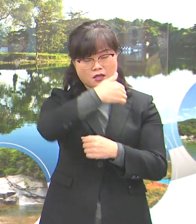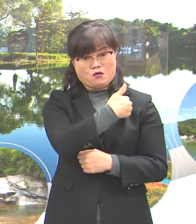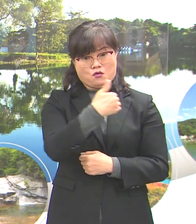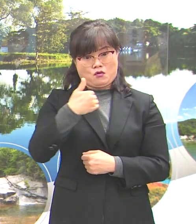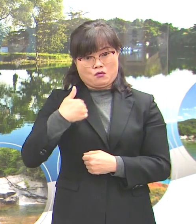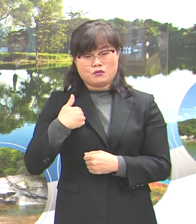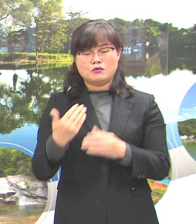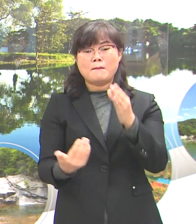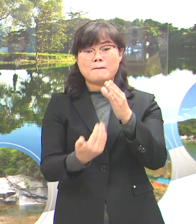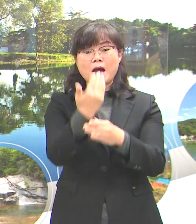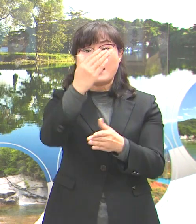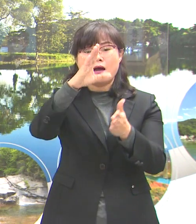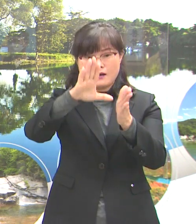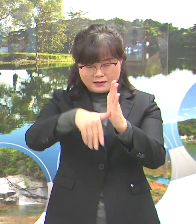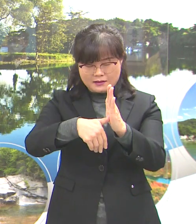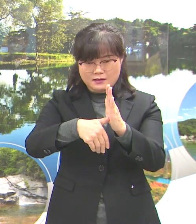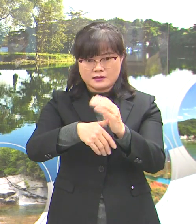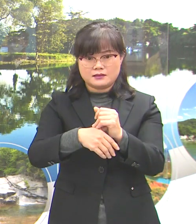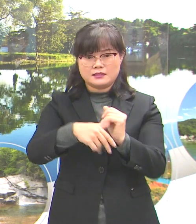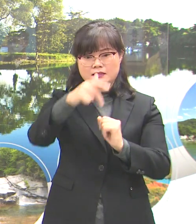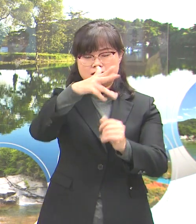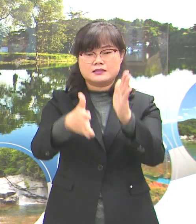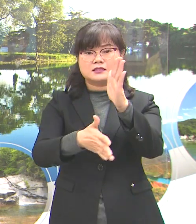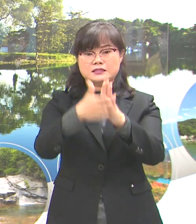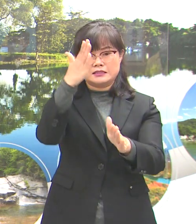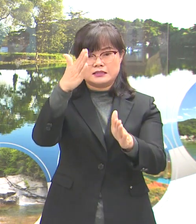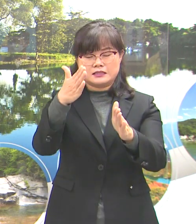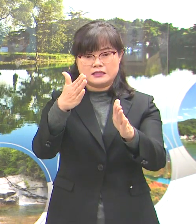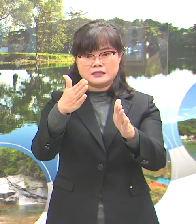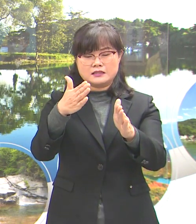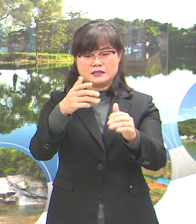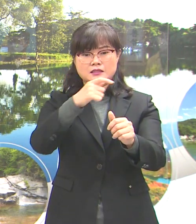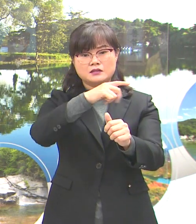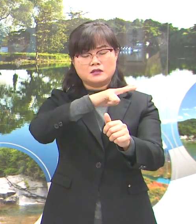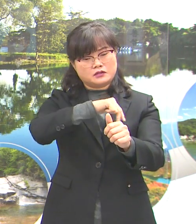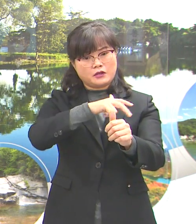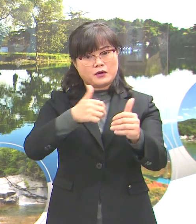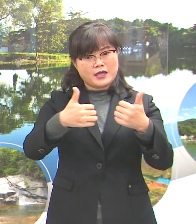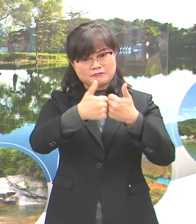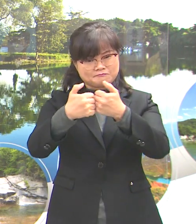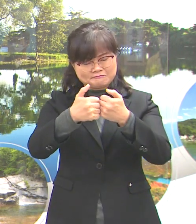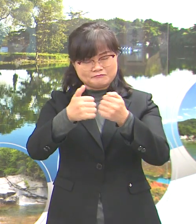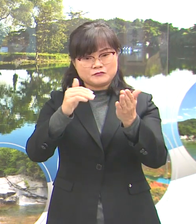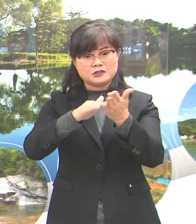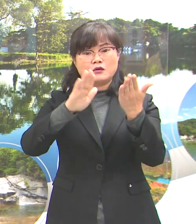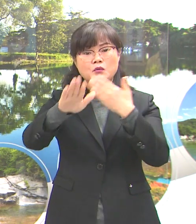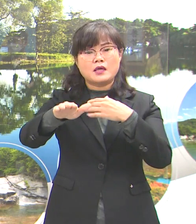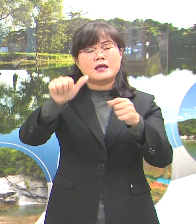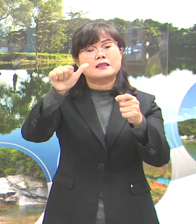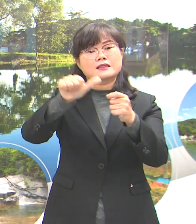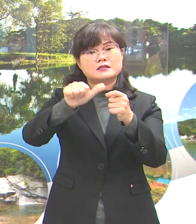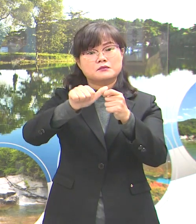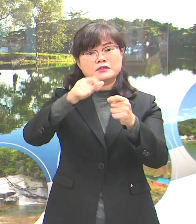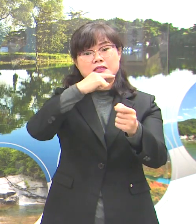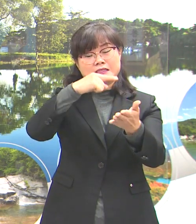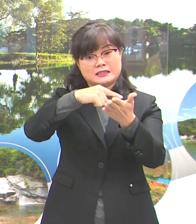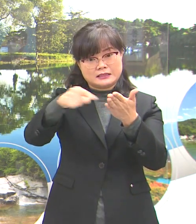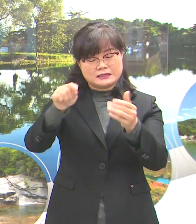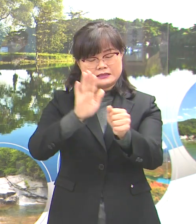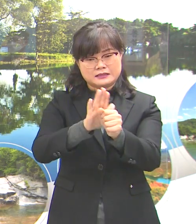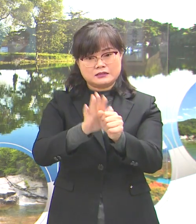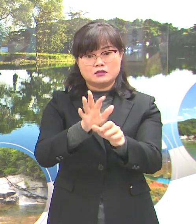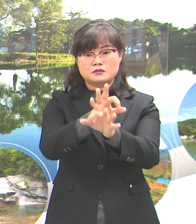발생할 경우 제천시의회와의 협의를 거쳐 5차 재난지원금 지급도